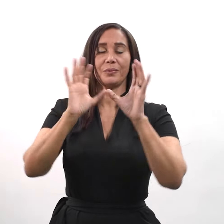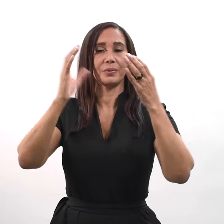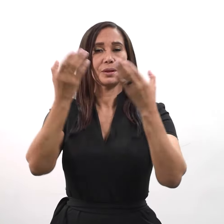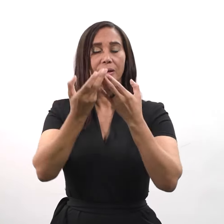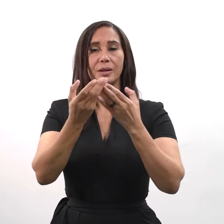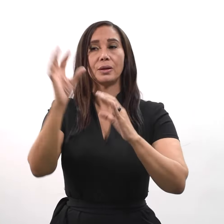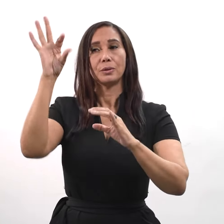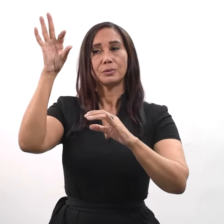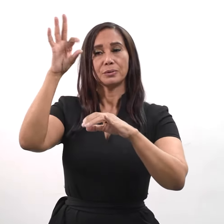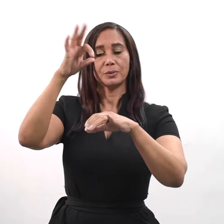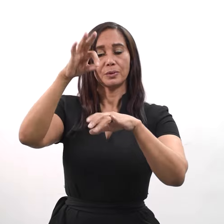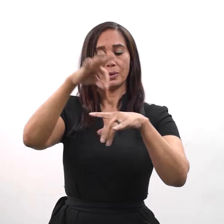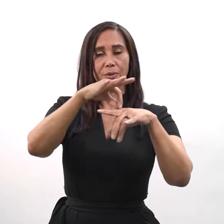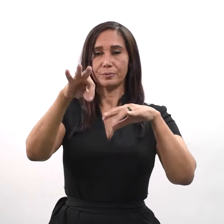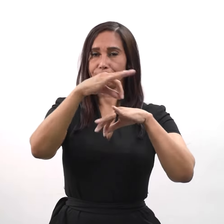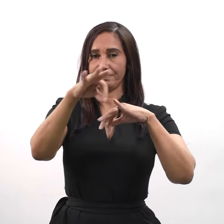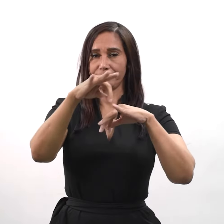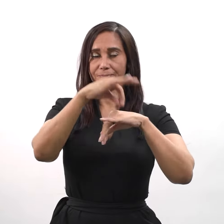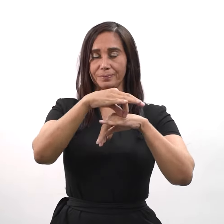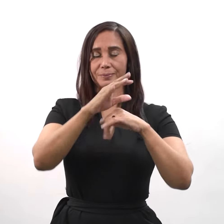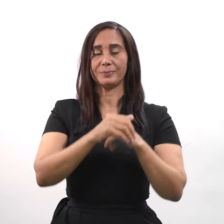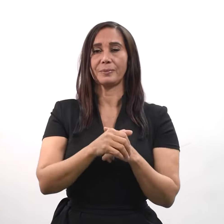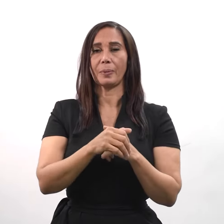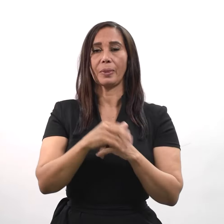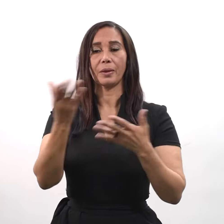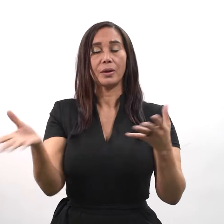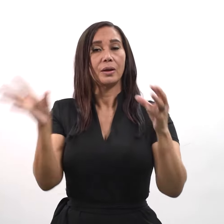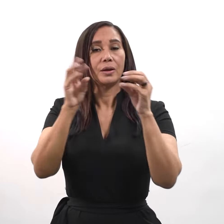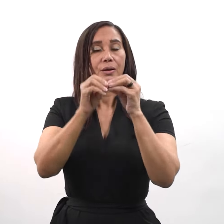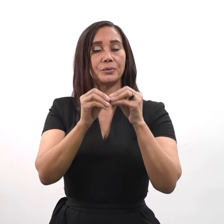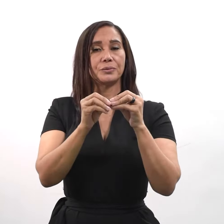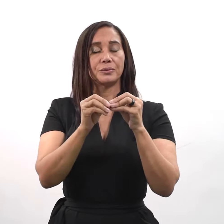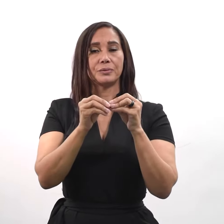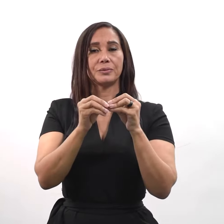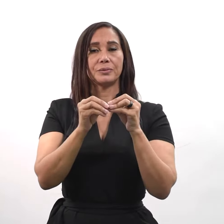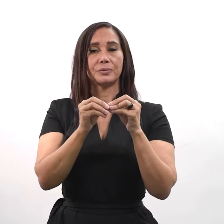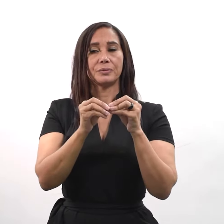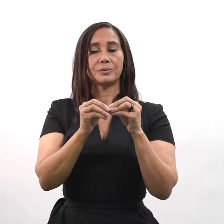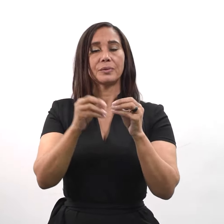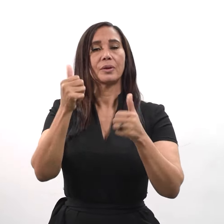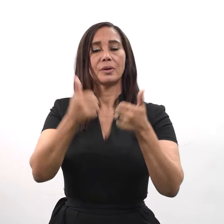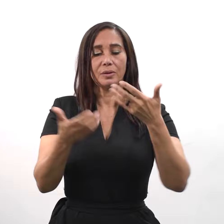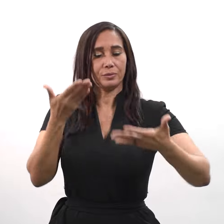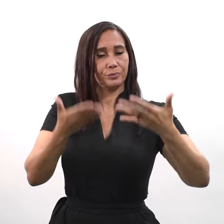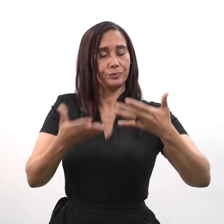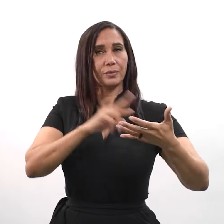los pájaros anidan en sus ramas Y añadió ¿A qué compararé el reino de Dios?